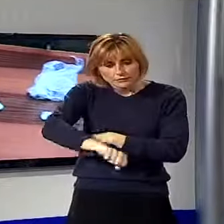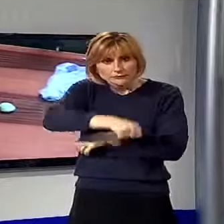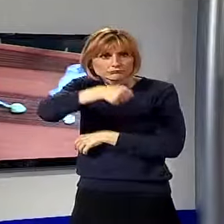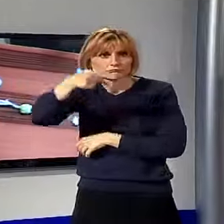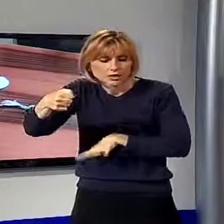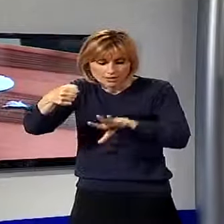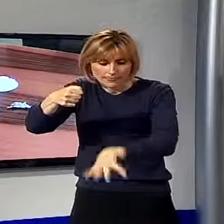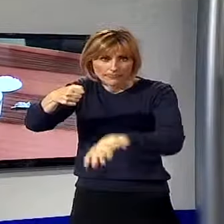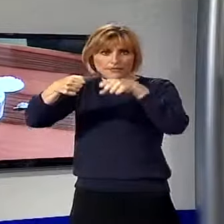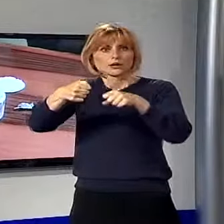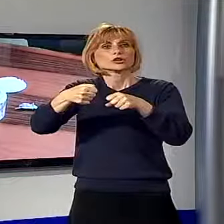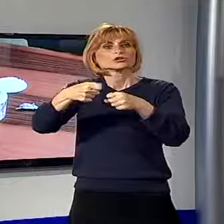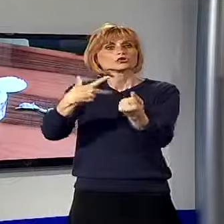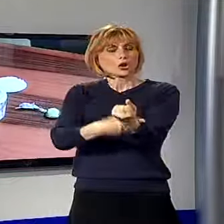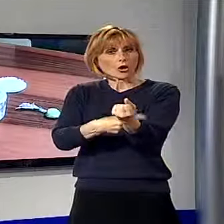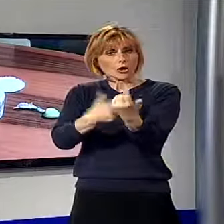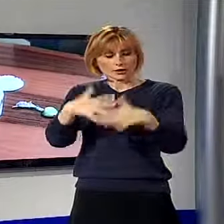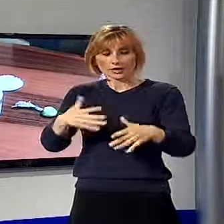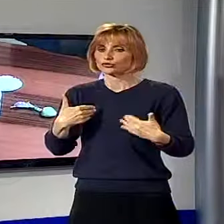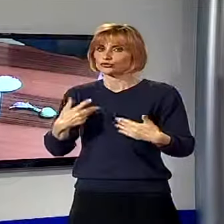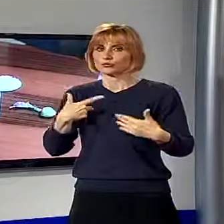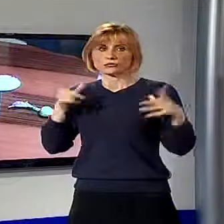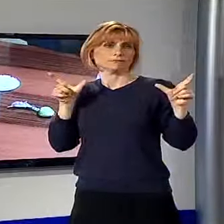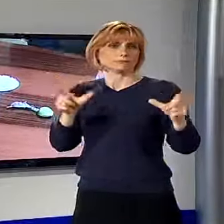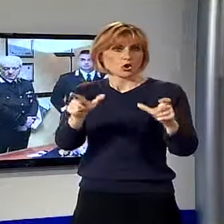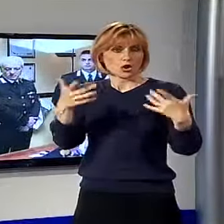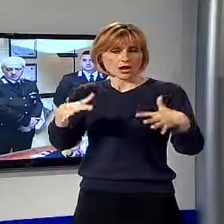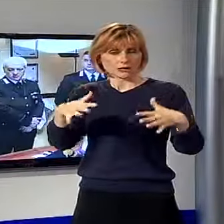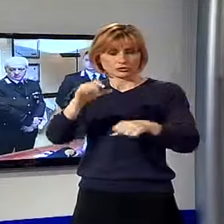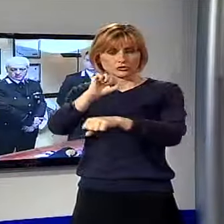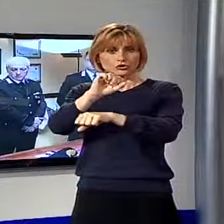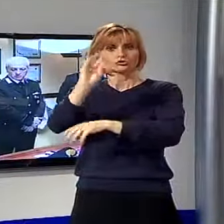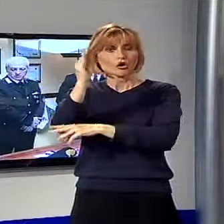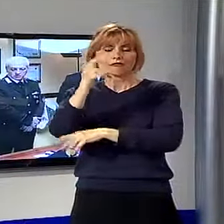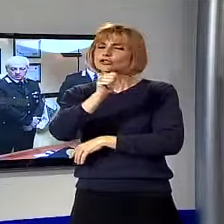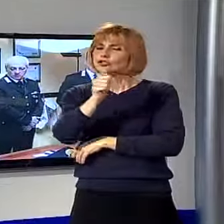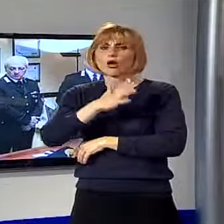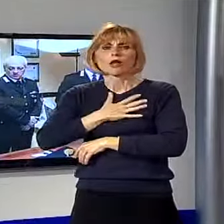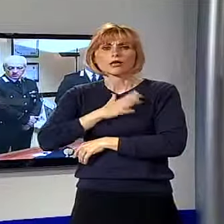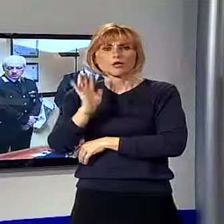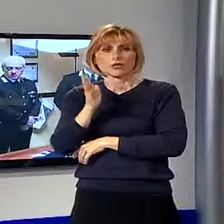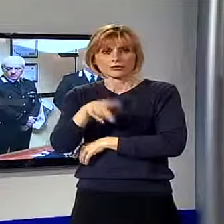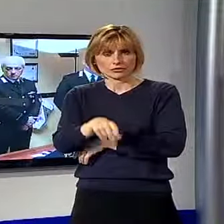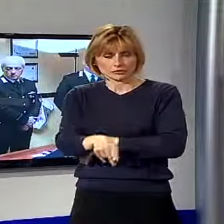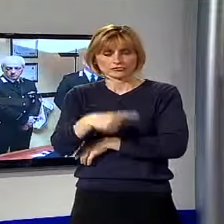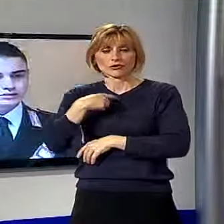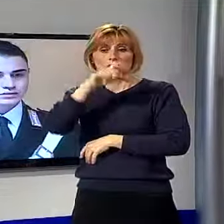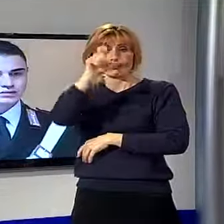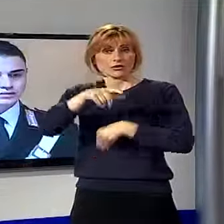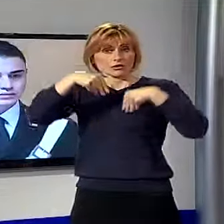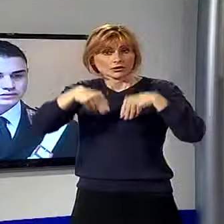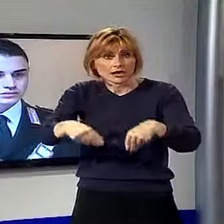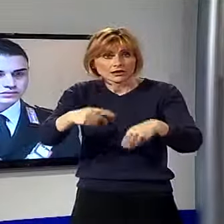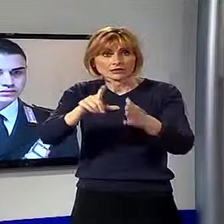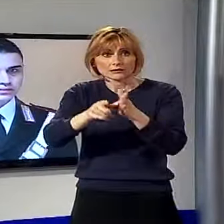tombino e prelevato la droga. E' così scattato l'arresto. Il giovane ha solo 15 anni è in Italia da poco più di un anno